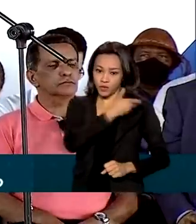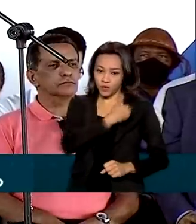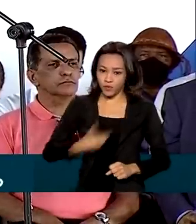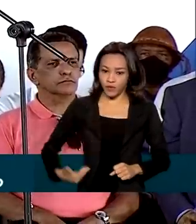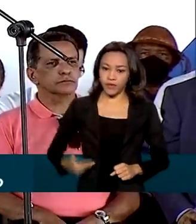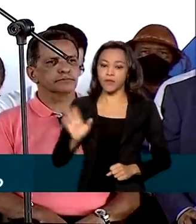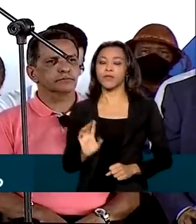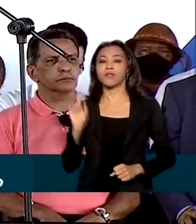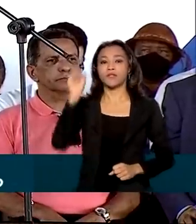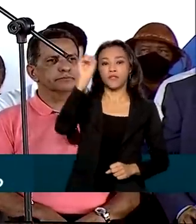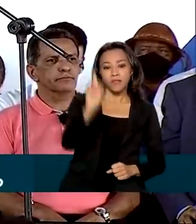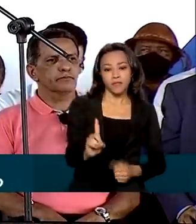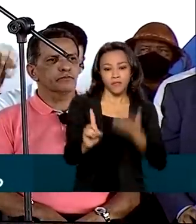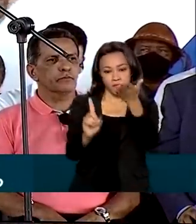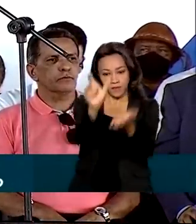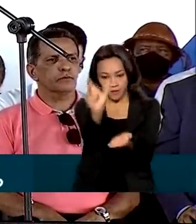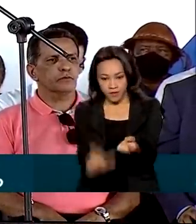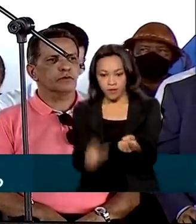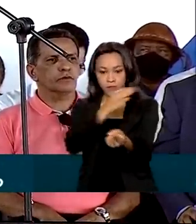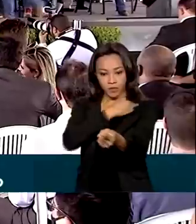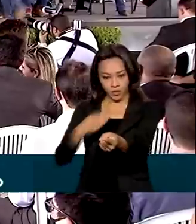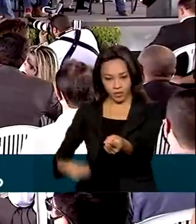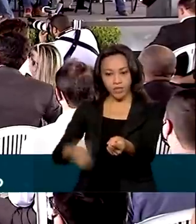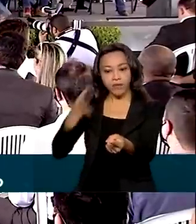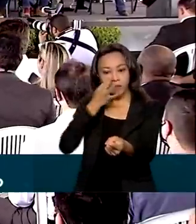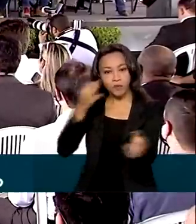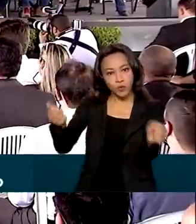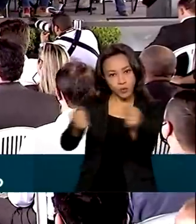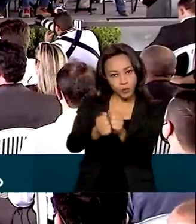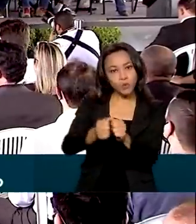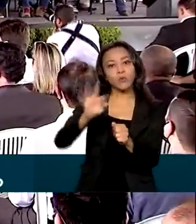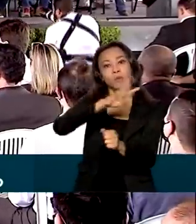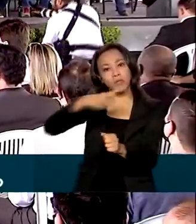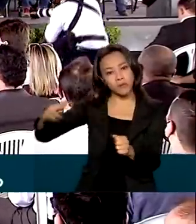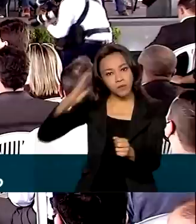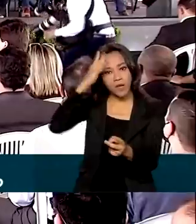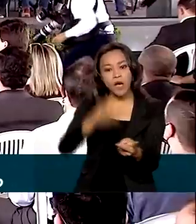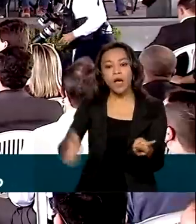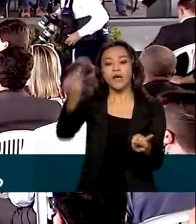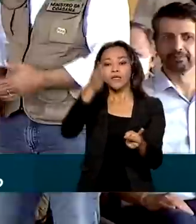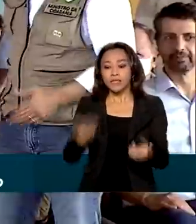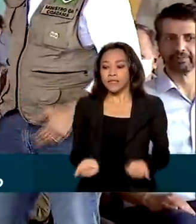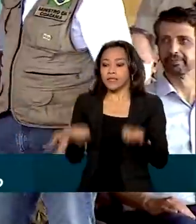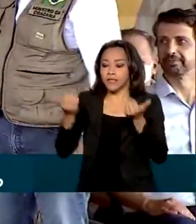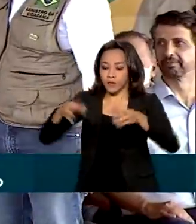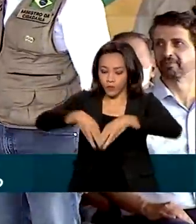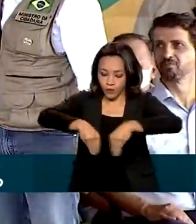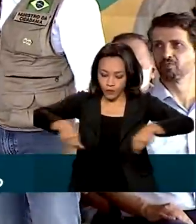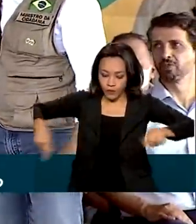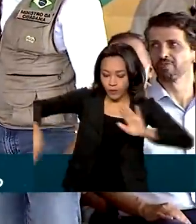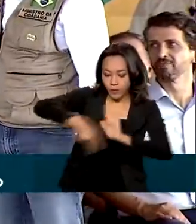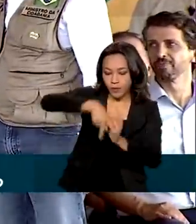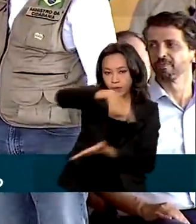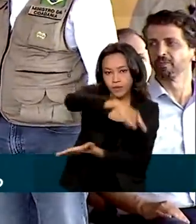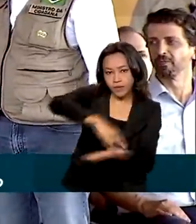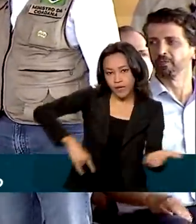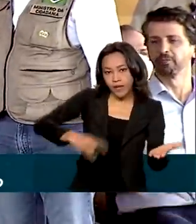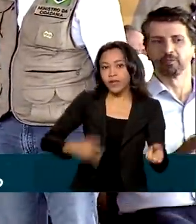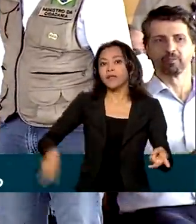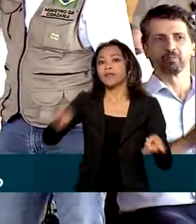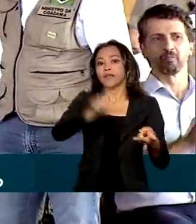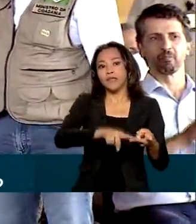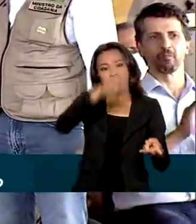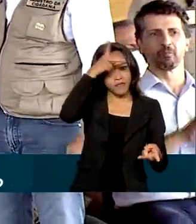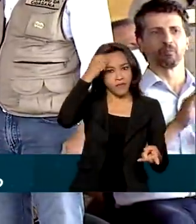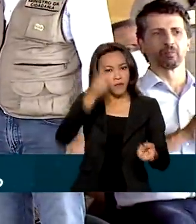em Roraima, o ministro João Roma, da Cidadania, entregou a agricultores títulos de terra e a prefeituras veículos